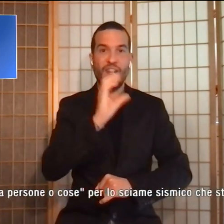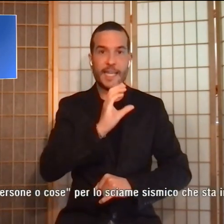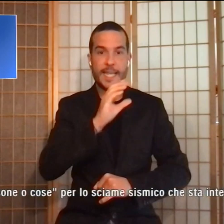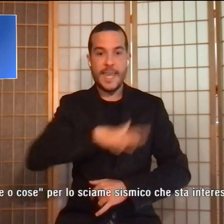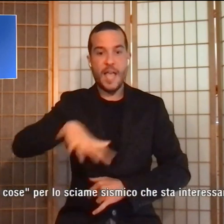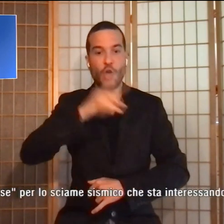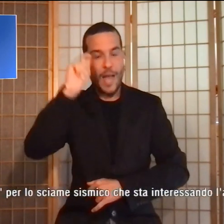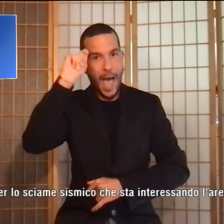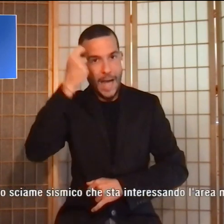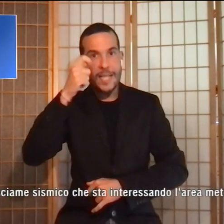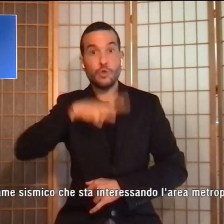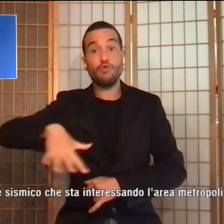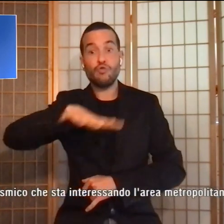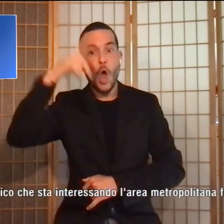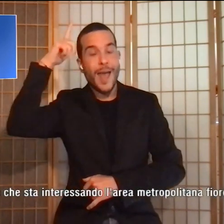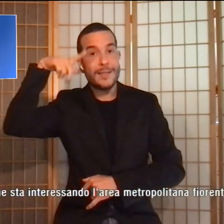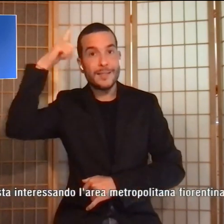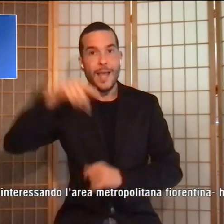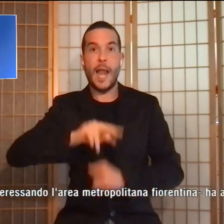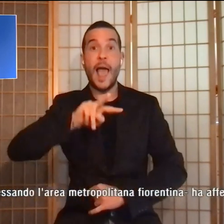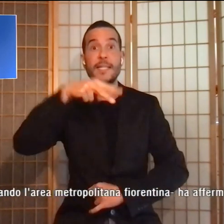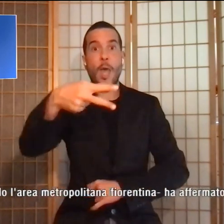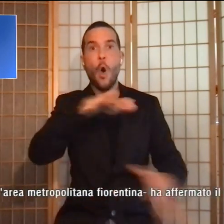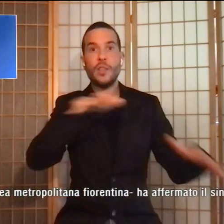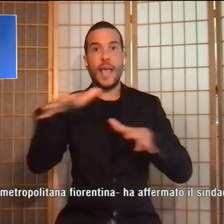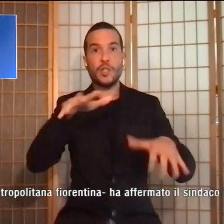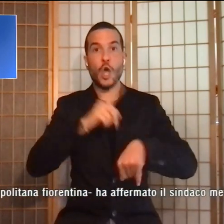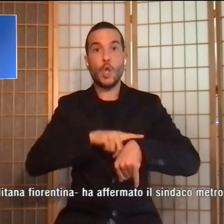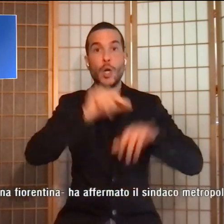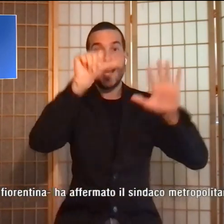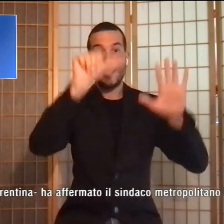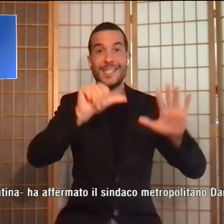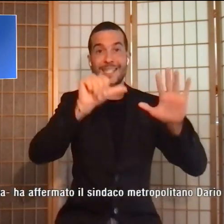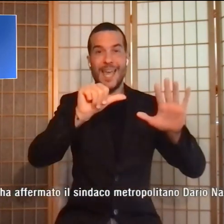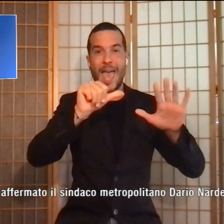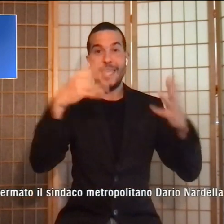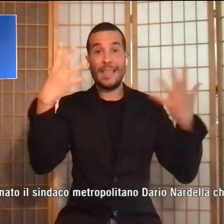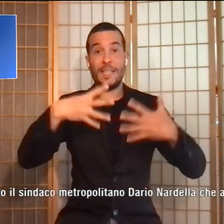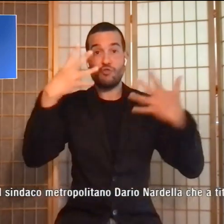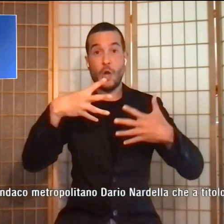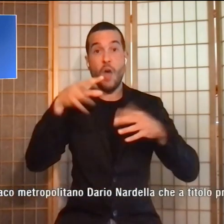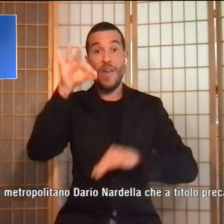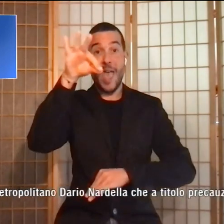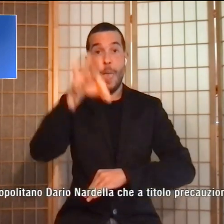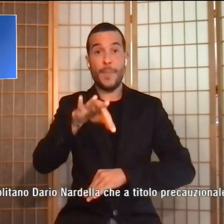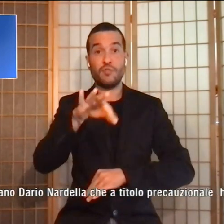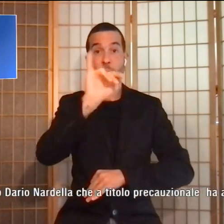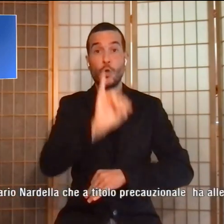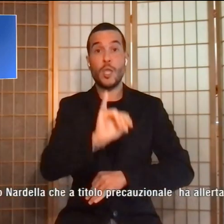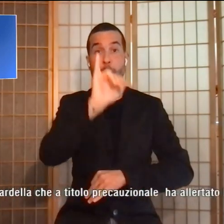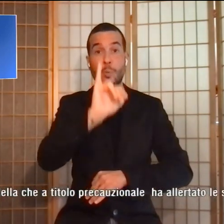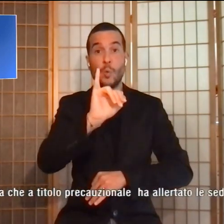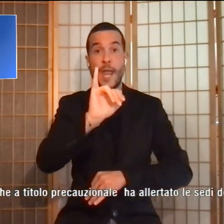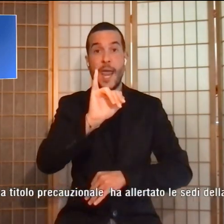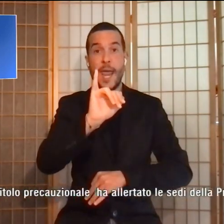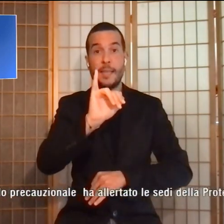nel Senese. La seconda scossa è avvenuta alle 16.19, sempre con epicentro a Impruneta e Magnetudo